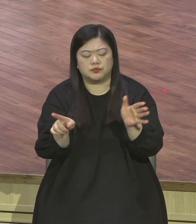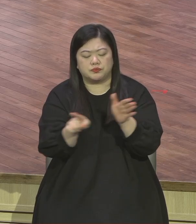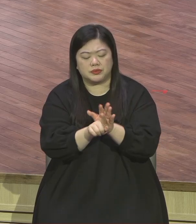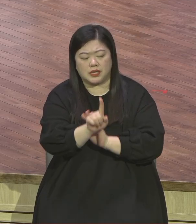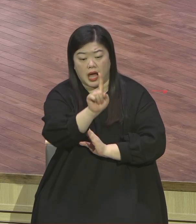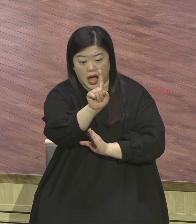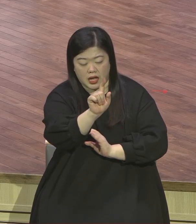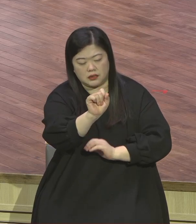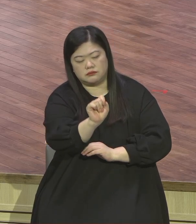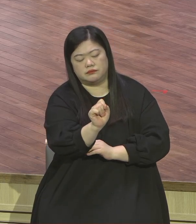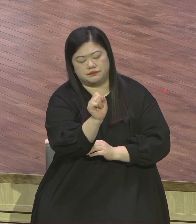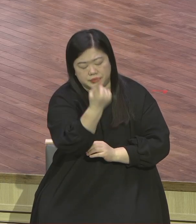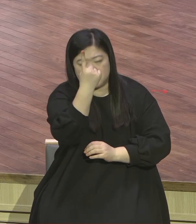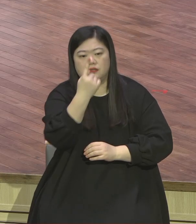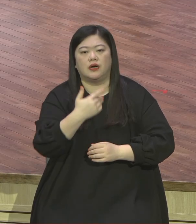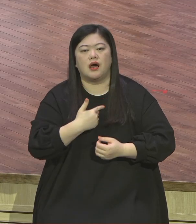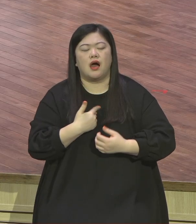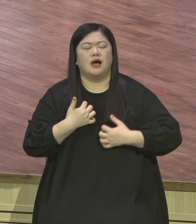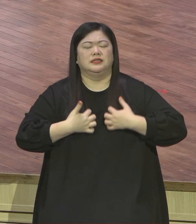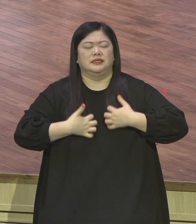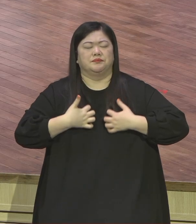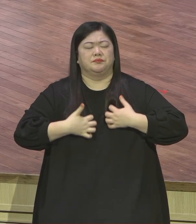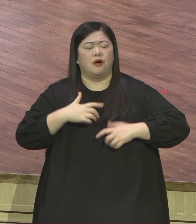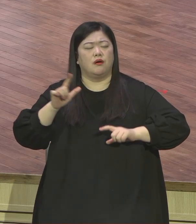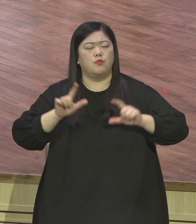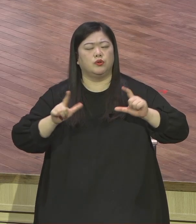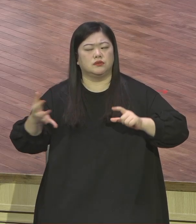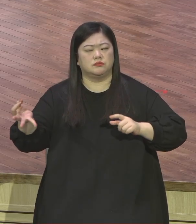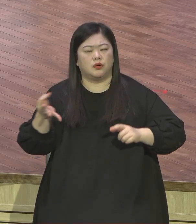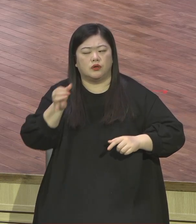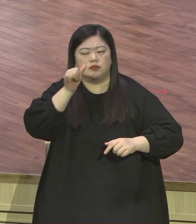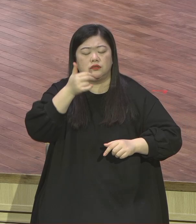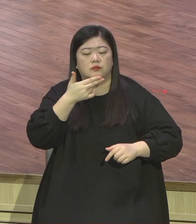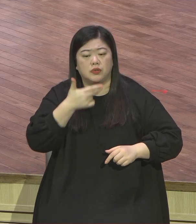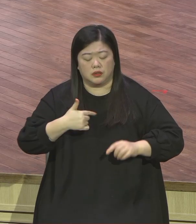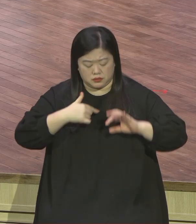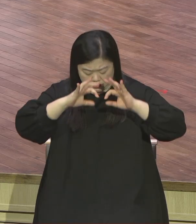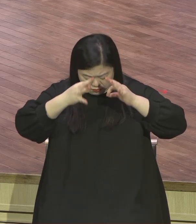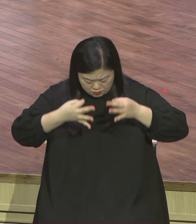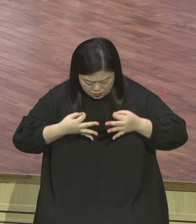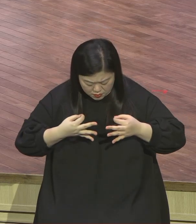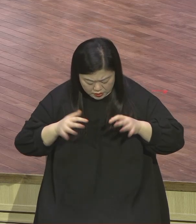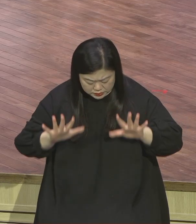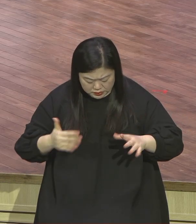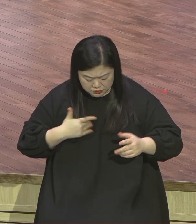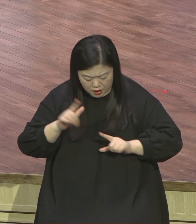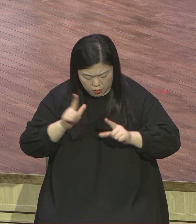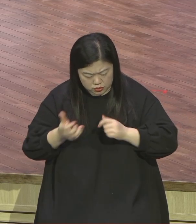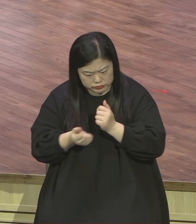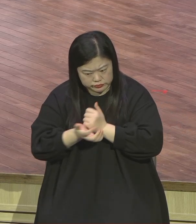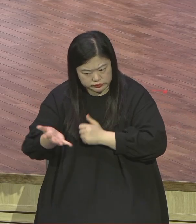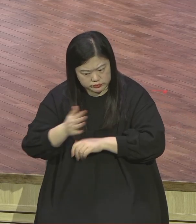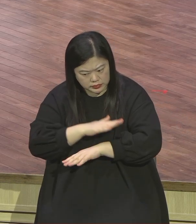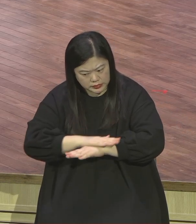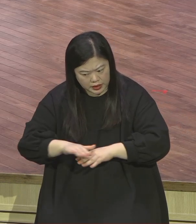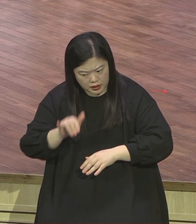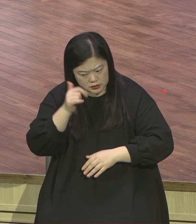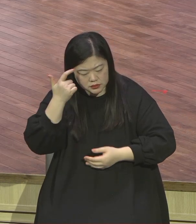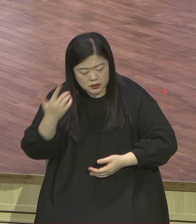불구하고 예수를 바라보는지 그거 다 보고 있잖아요 하연 우리 아버지 어머니가 믿는 예수는 대단하구나